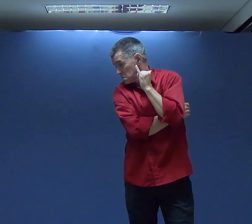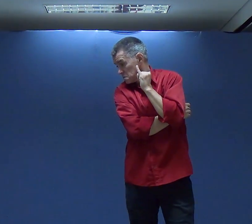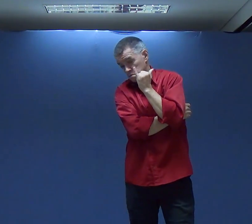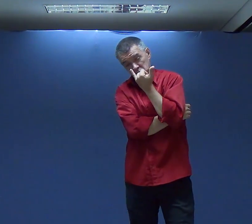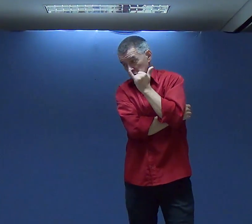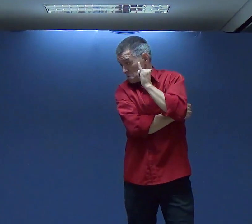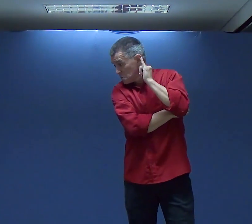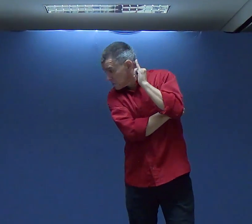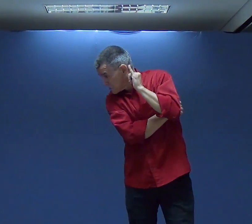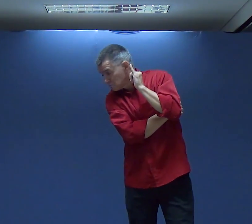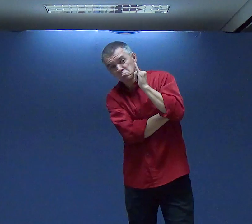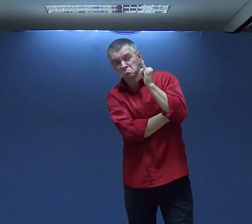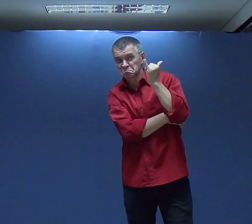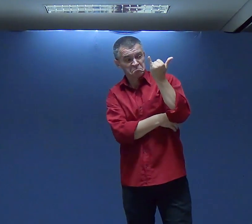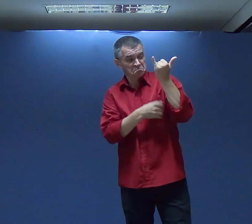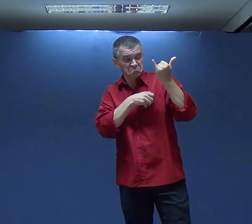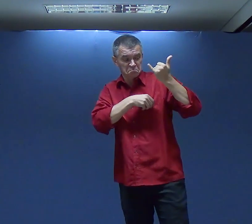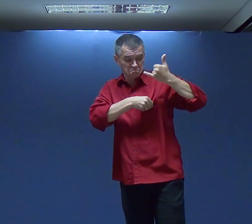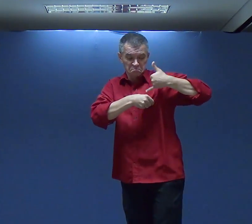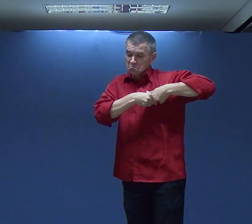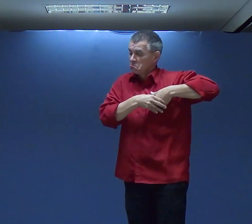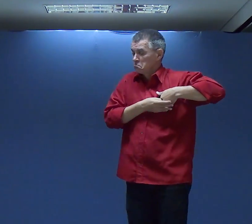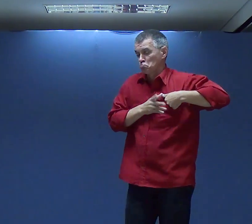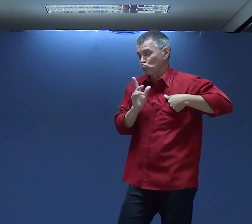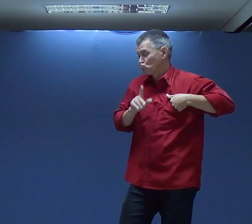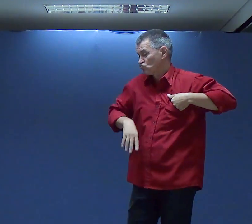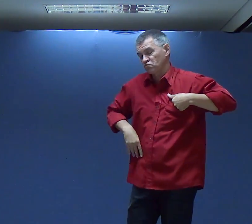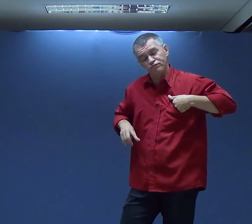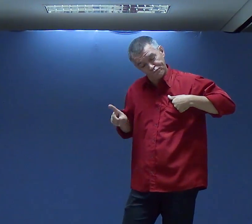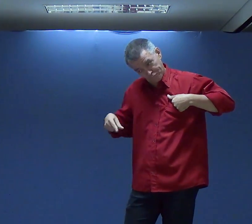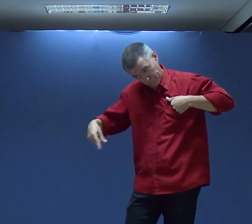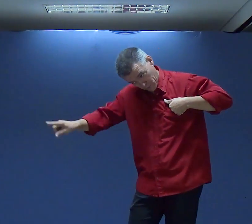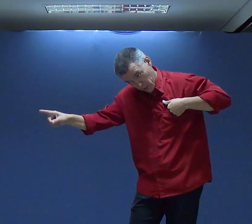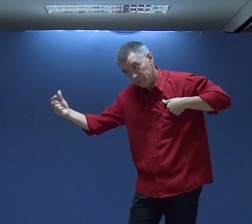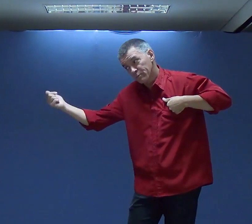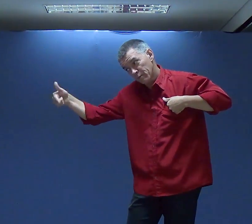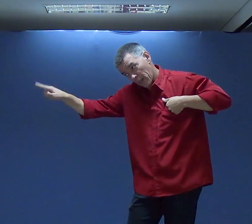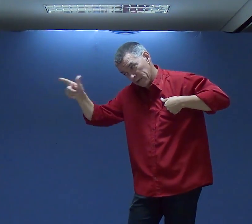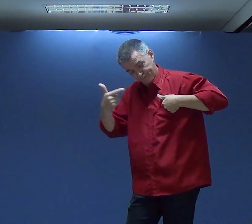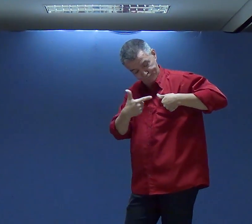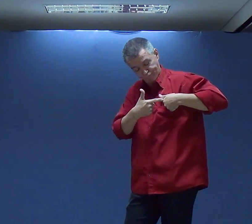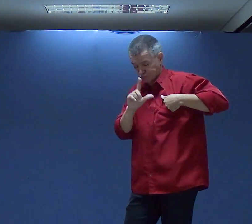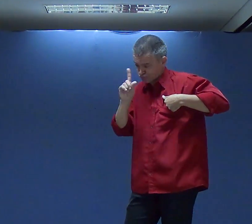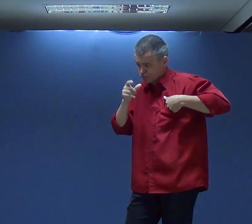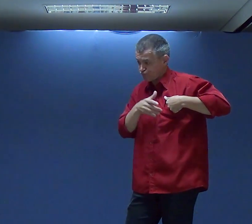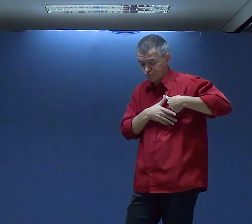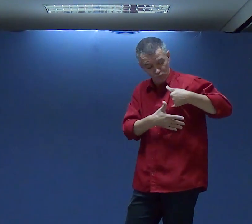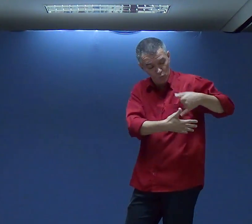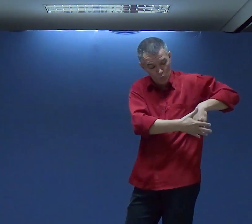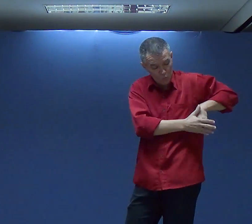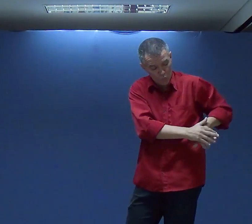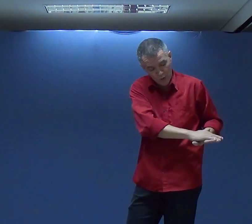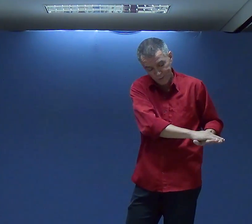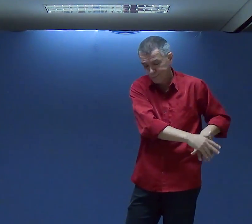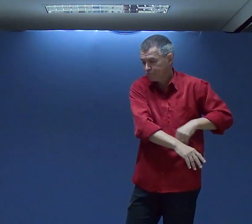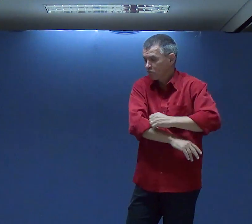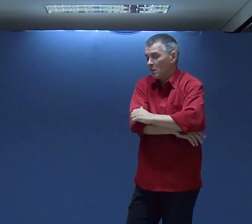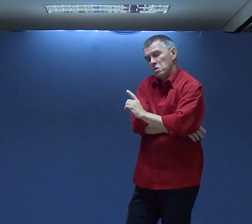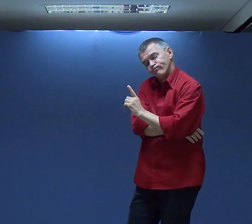difícil Mas por favor Me perdoe Mas eu de fato Não estou disposta A liberar o meu perdão A pedir perdão a